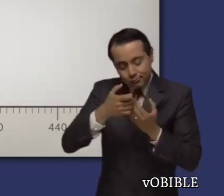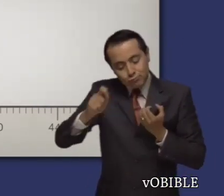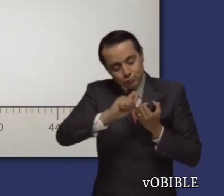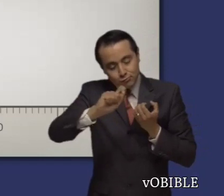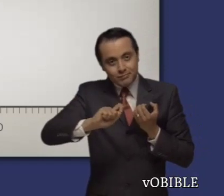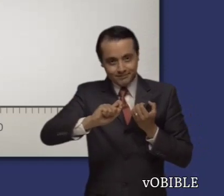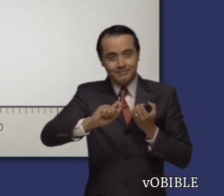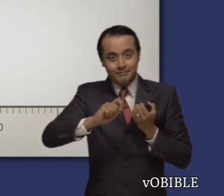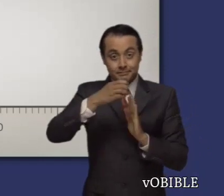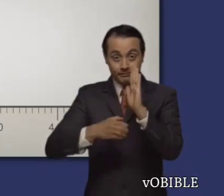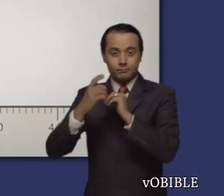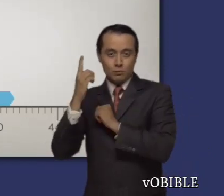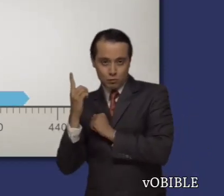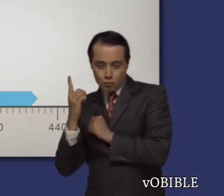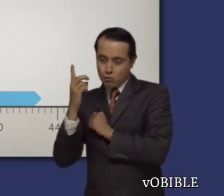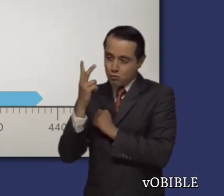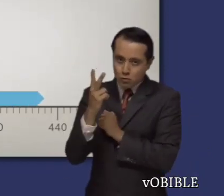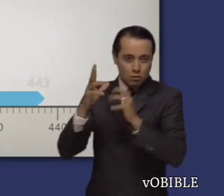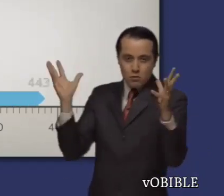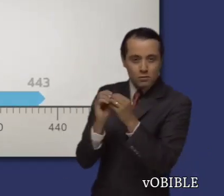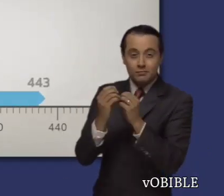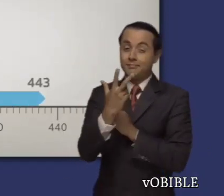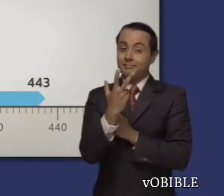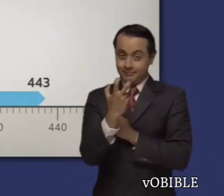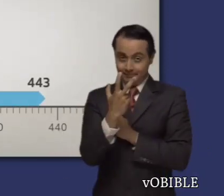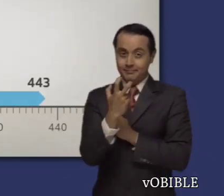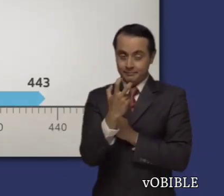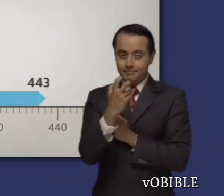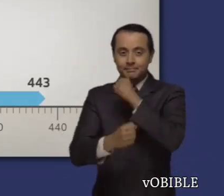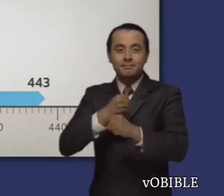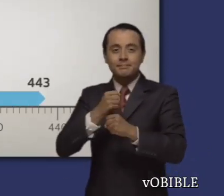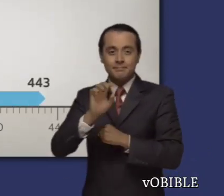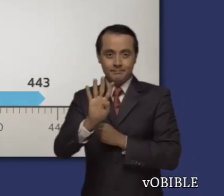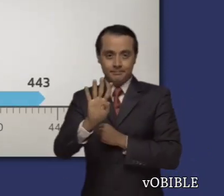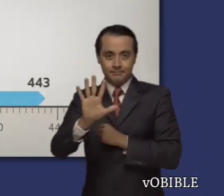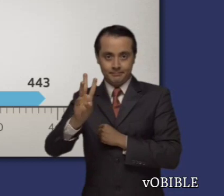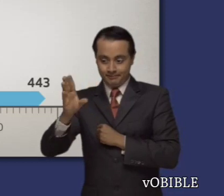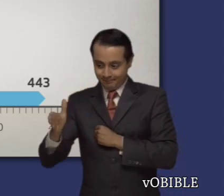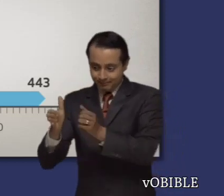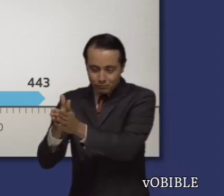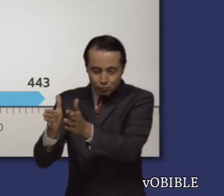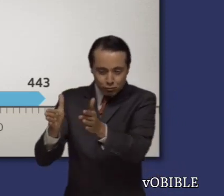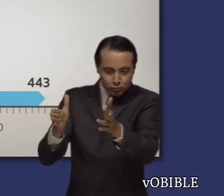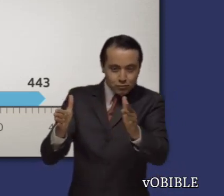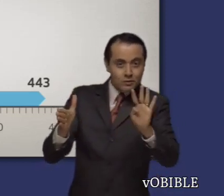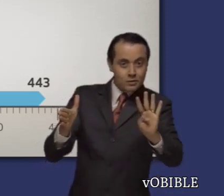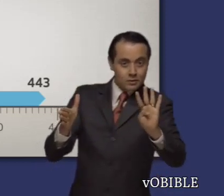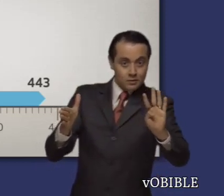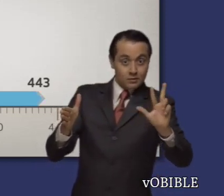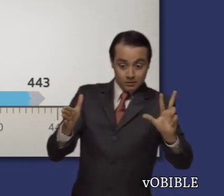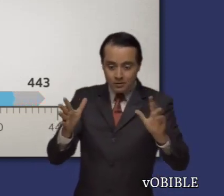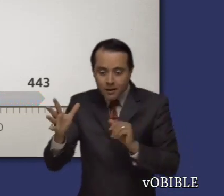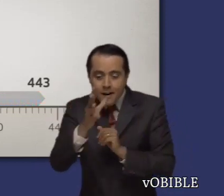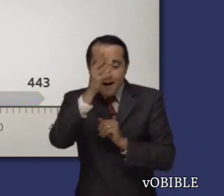456 hasta poco después del 443. Los primeros 12 se centran solo